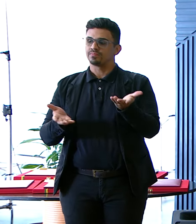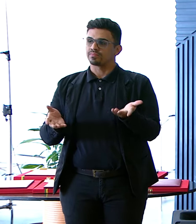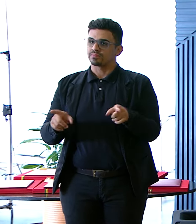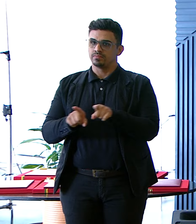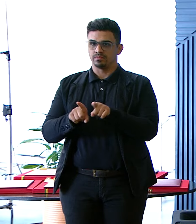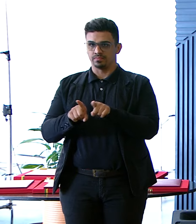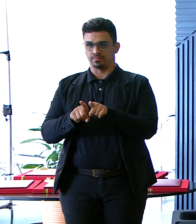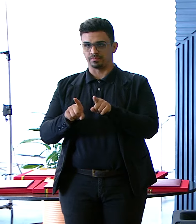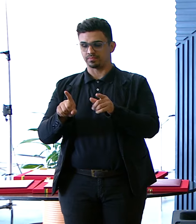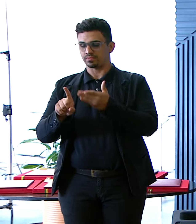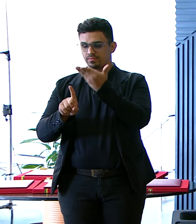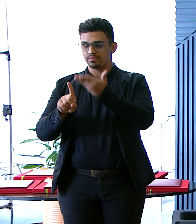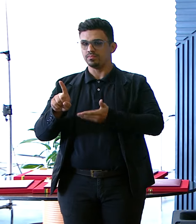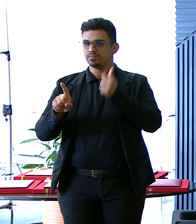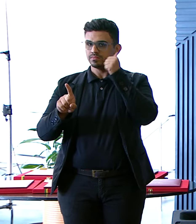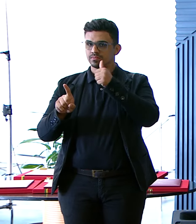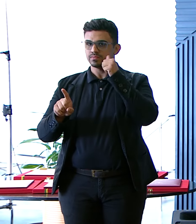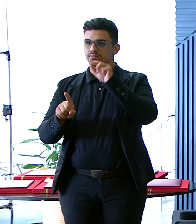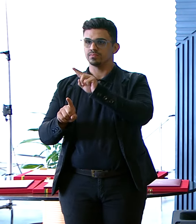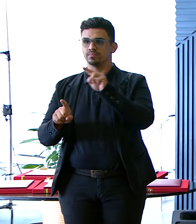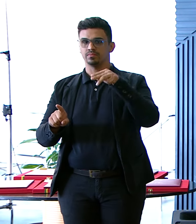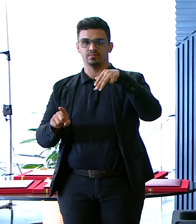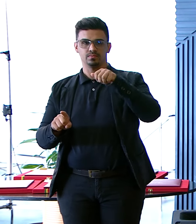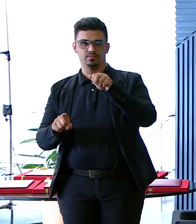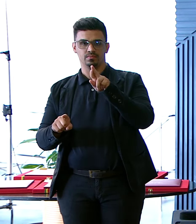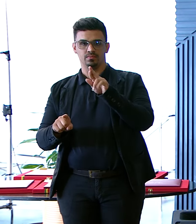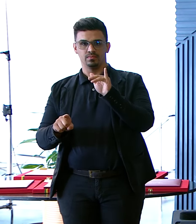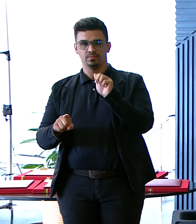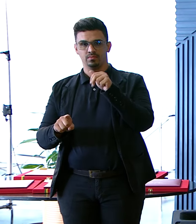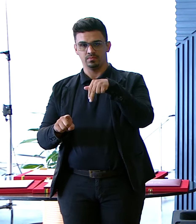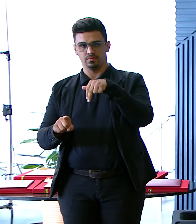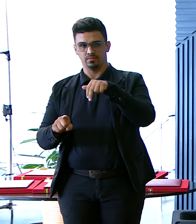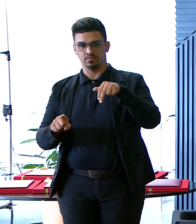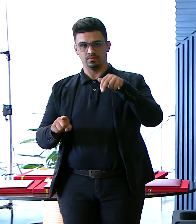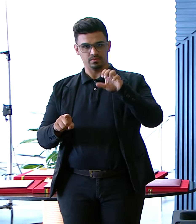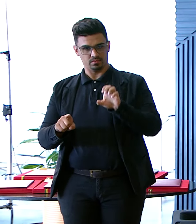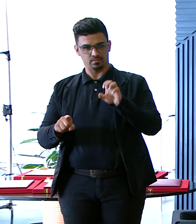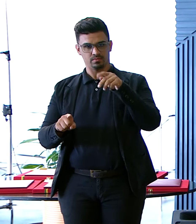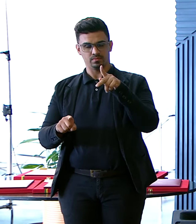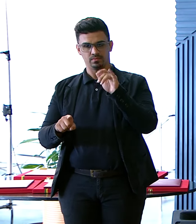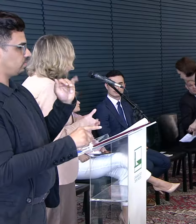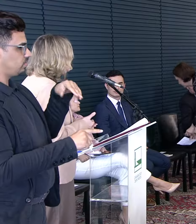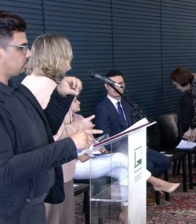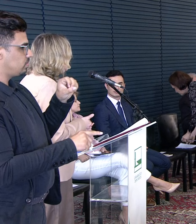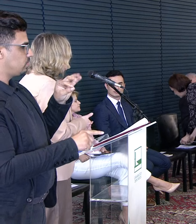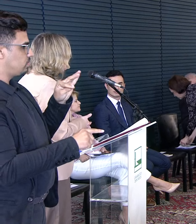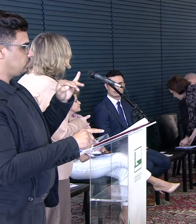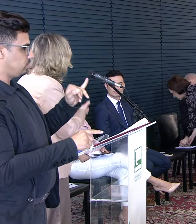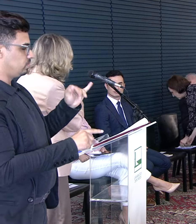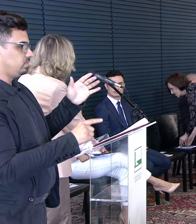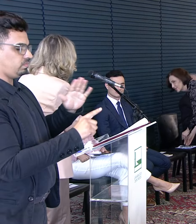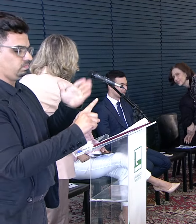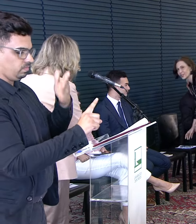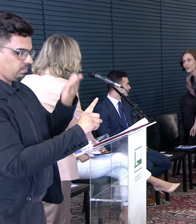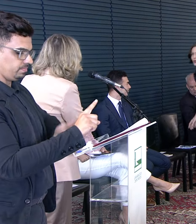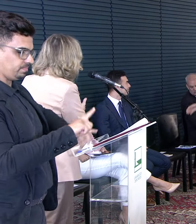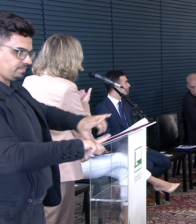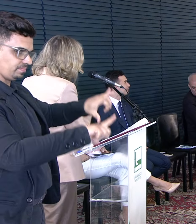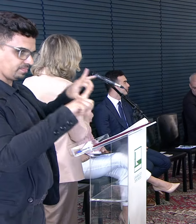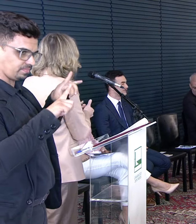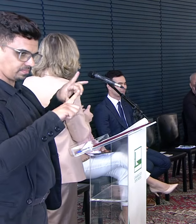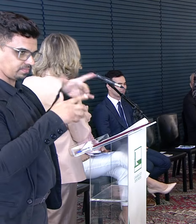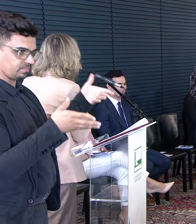A senhora Mariane Pinotti Com uma Especial Homenagem